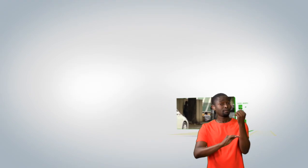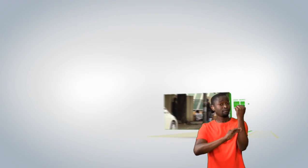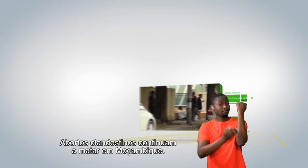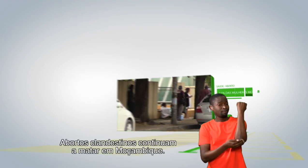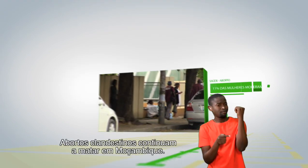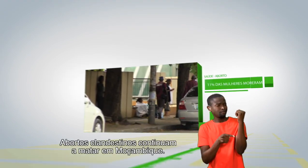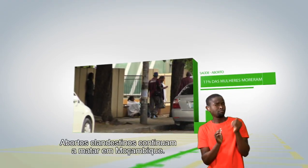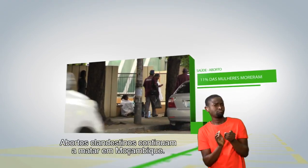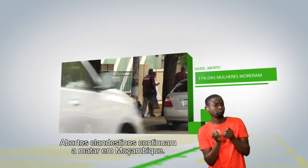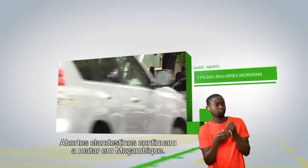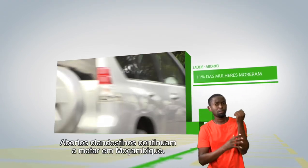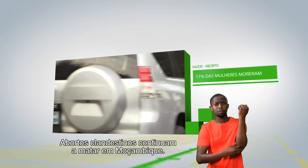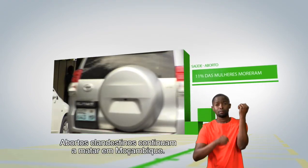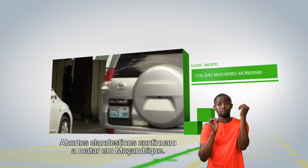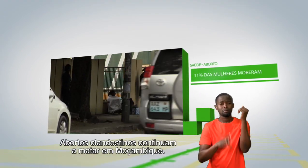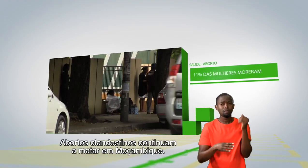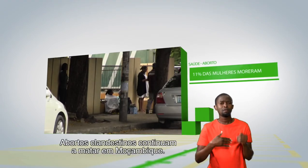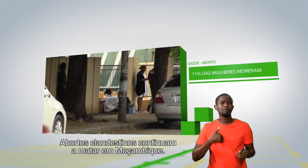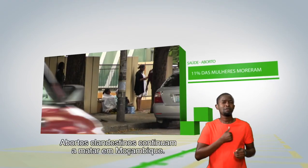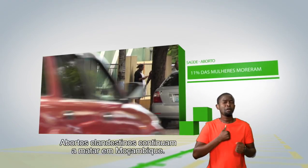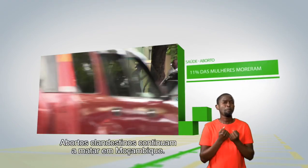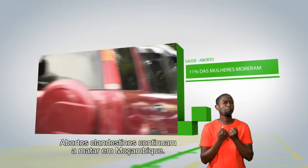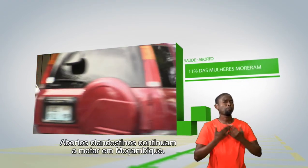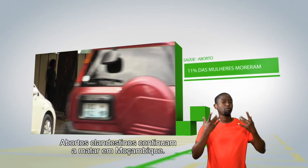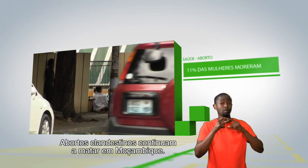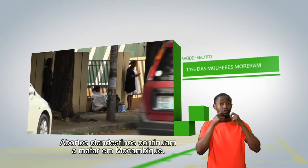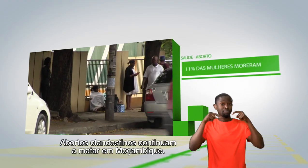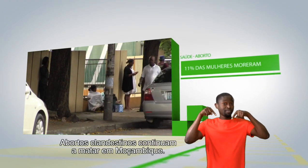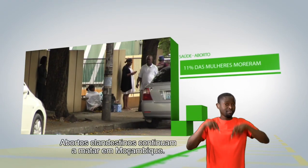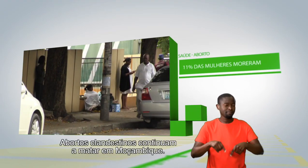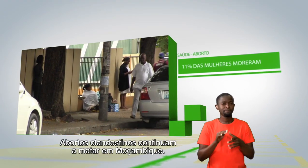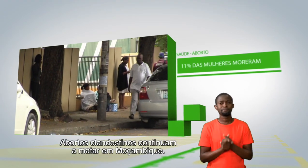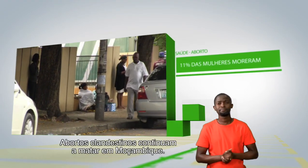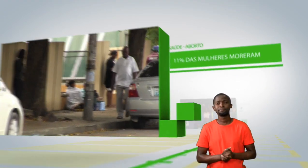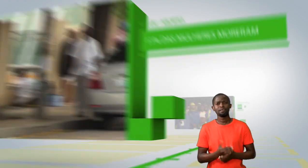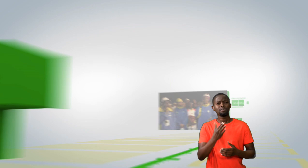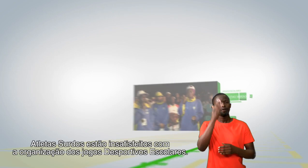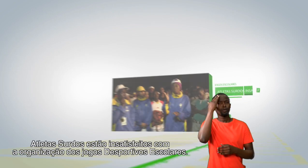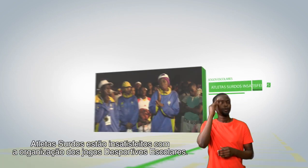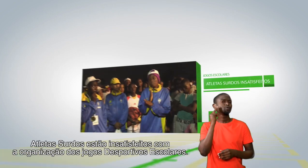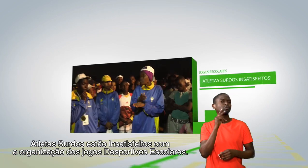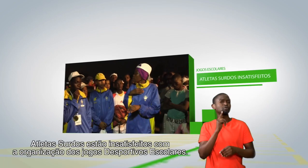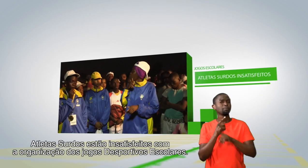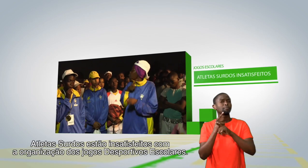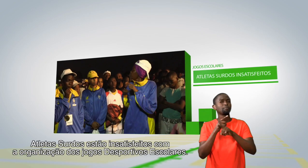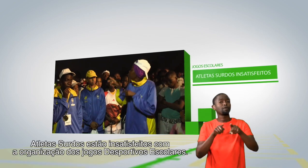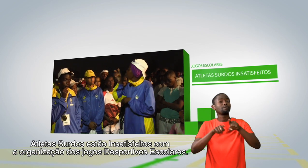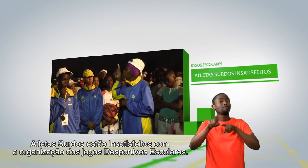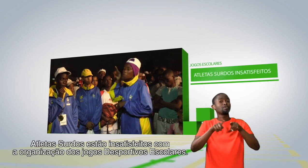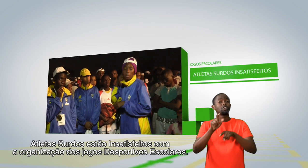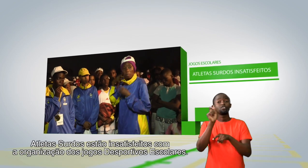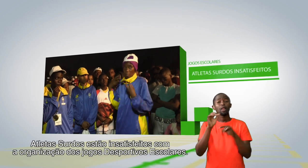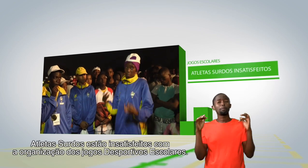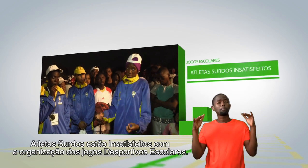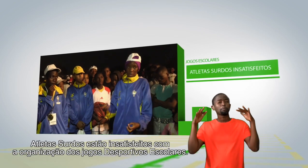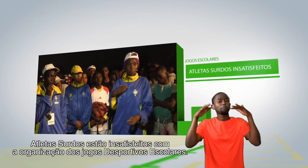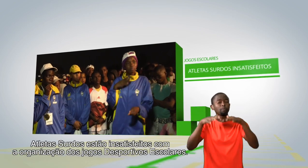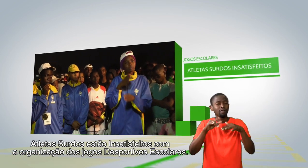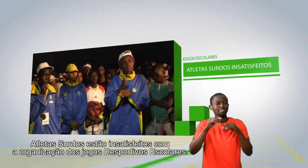Abortos clandestinos continuam a matar em Moçambique. Atletas surdos estão insatisfeitos com a organização